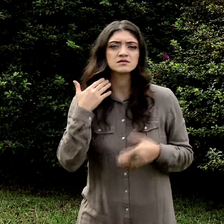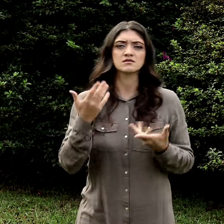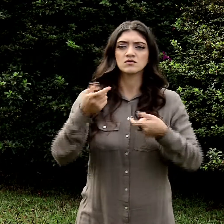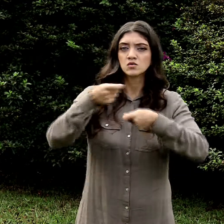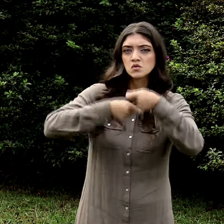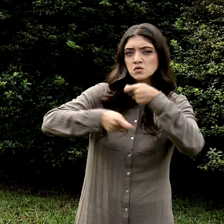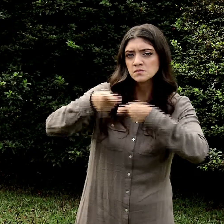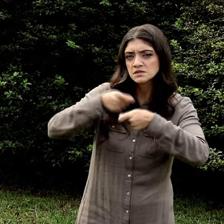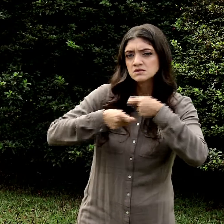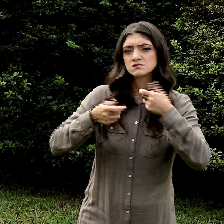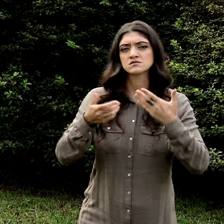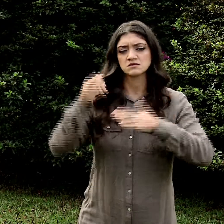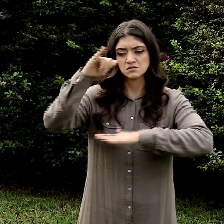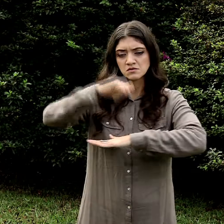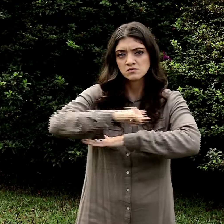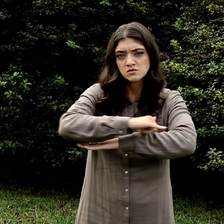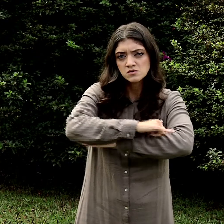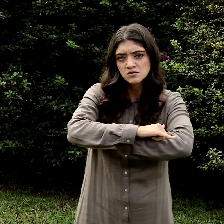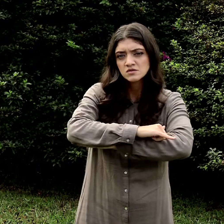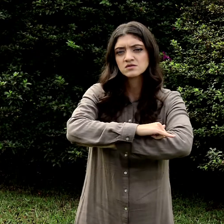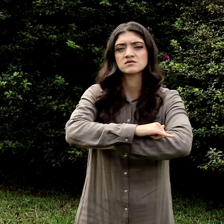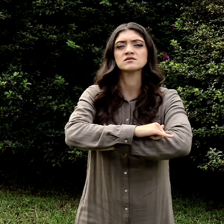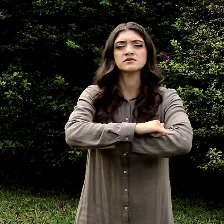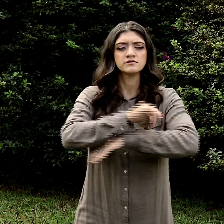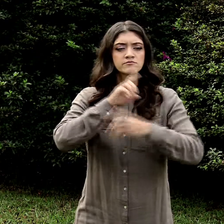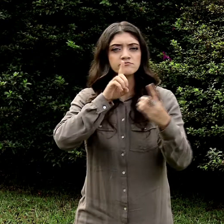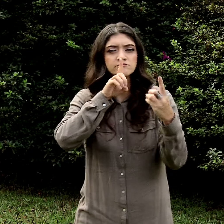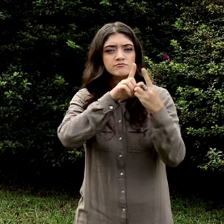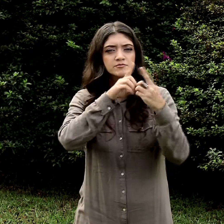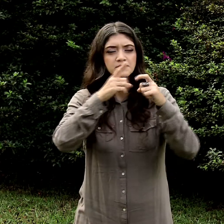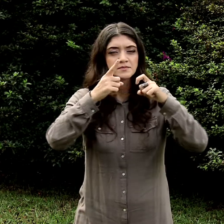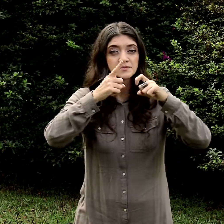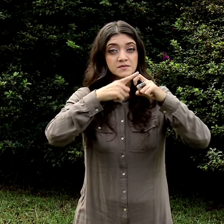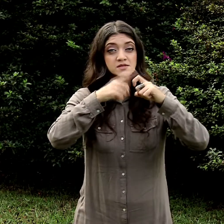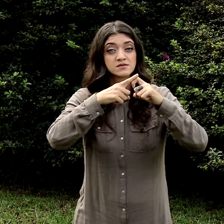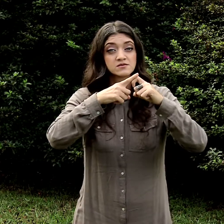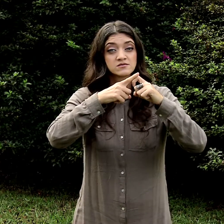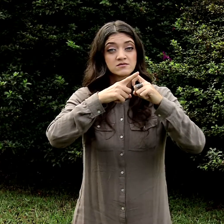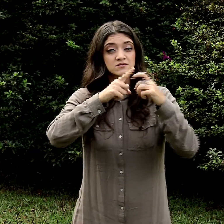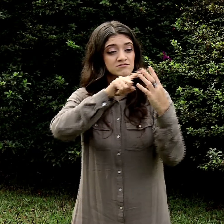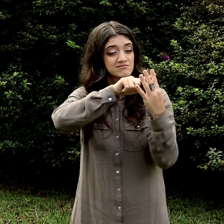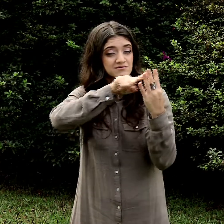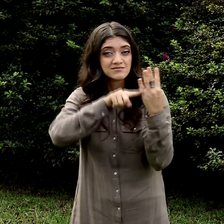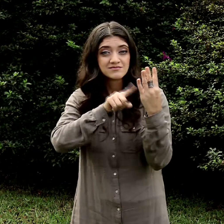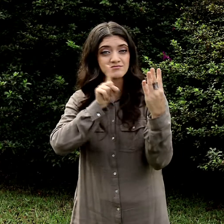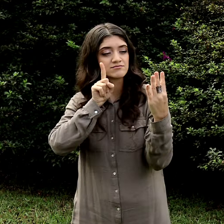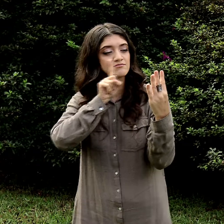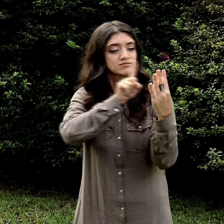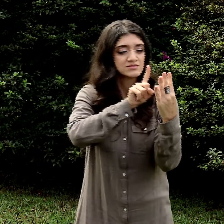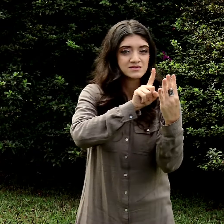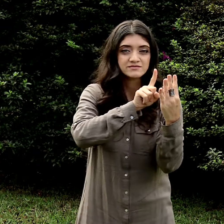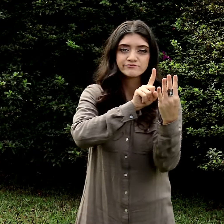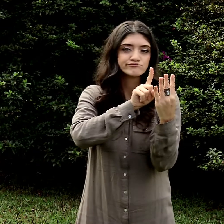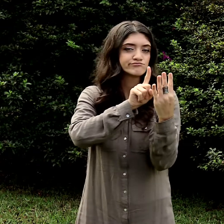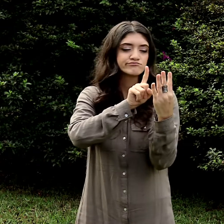Problemas no acesso a bancos, comércio, aeroportos ou durante uma consulta médica